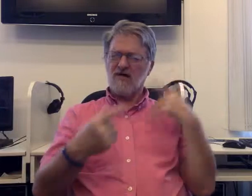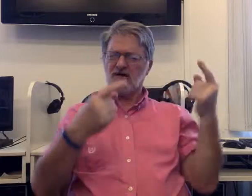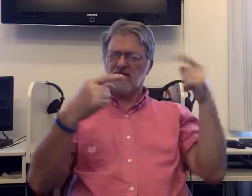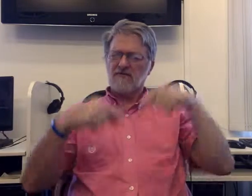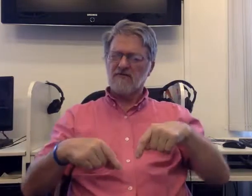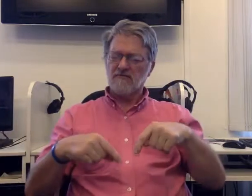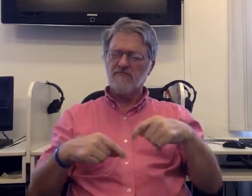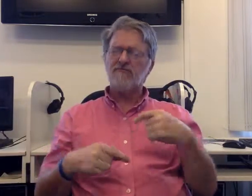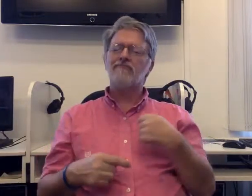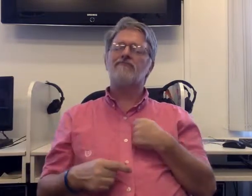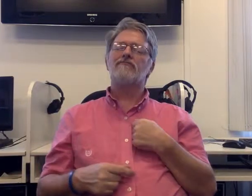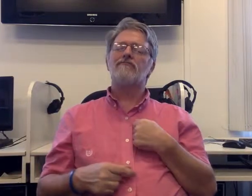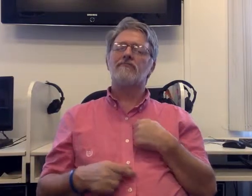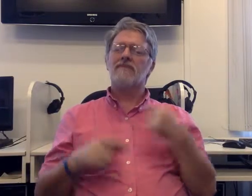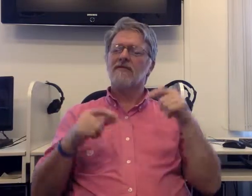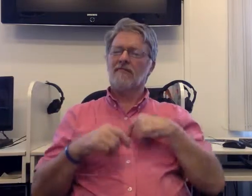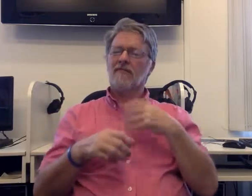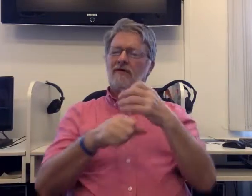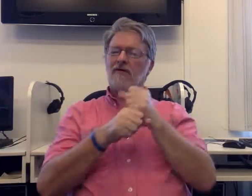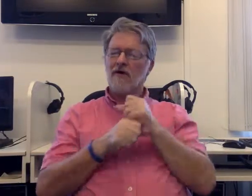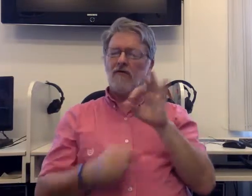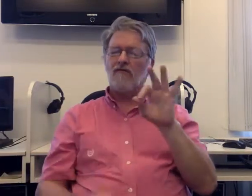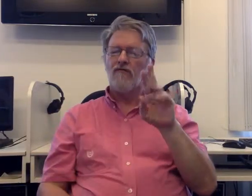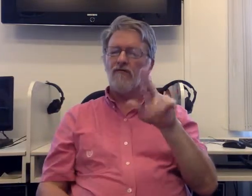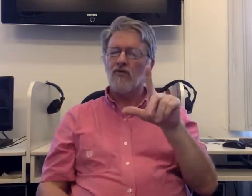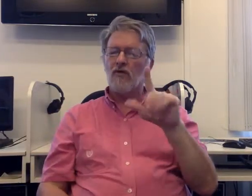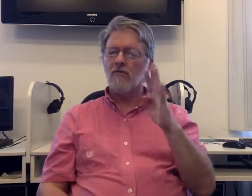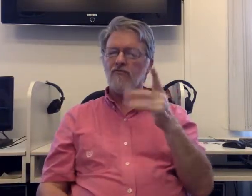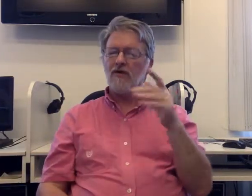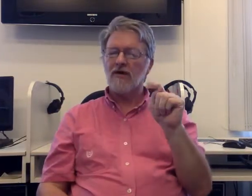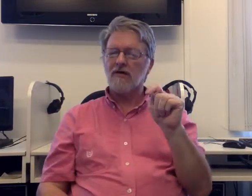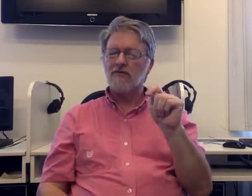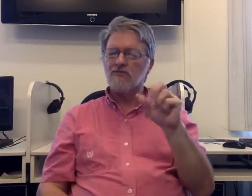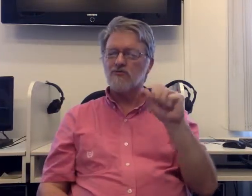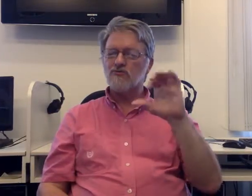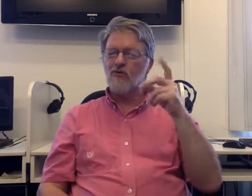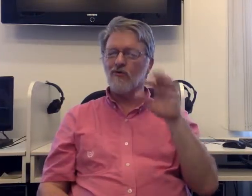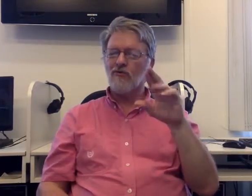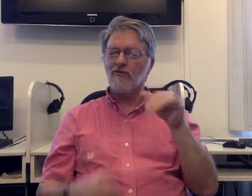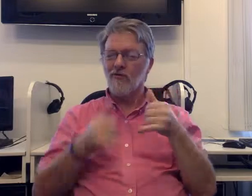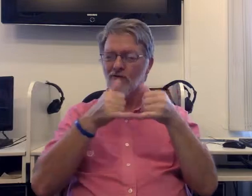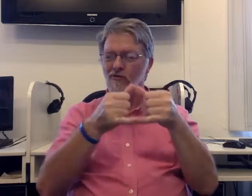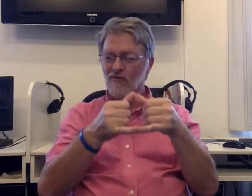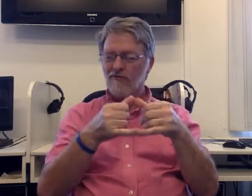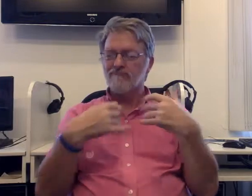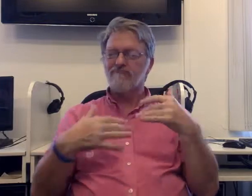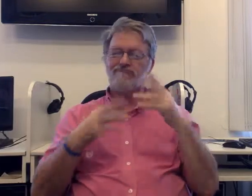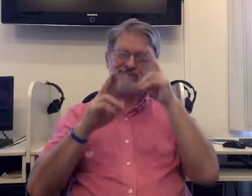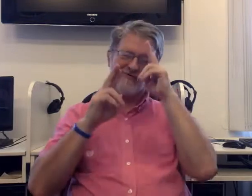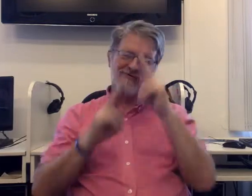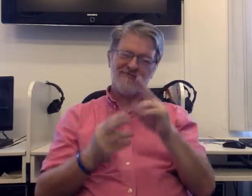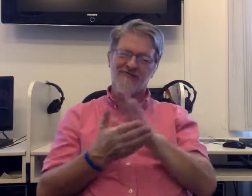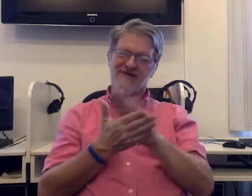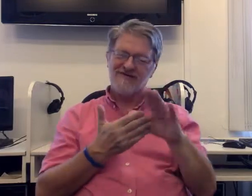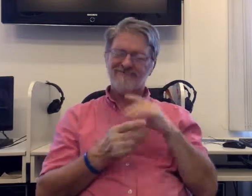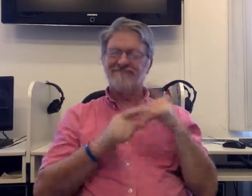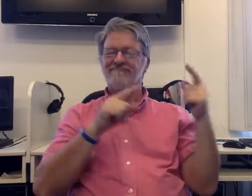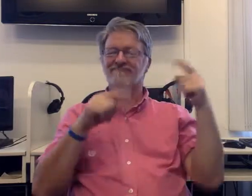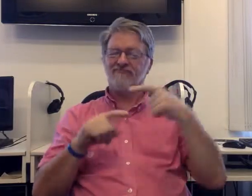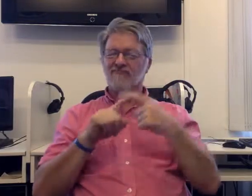z neslyšící rodiny, kde jsme neslyšící už po sedmi generací. A teďka jsem v České republice, na Fulbrightově